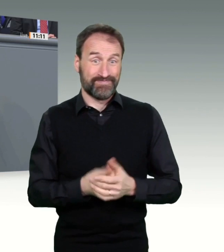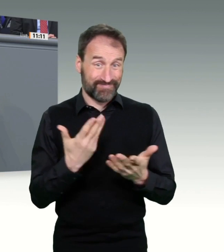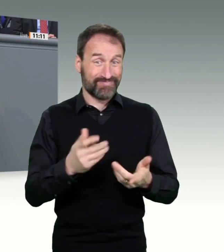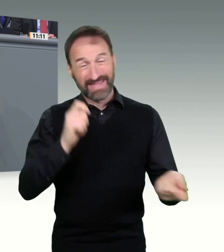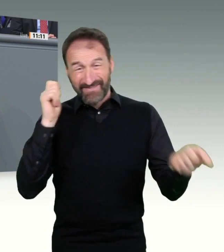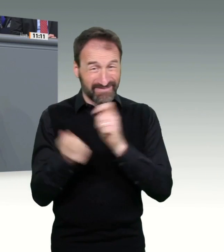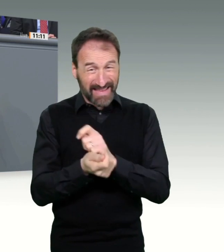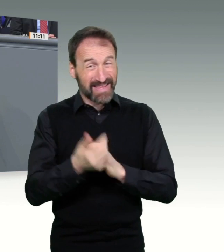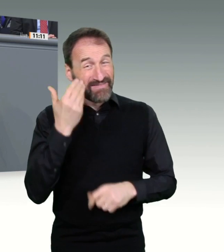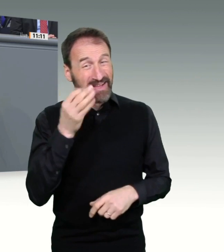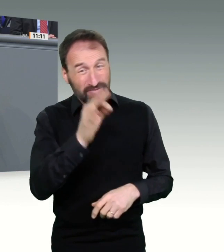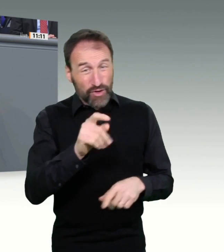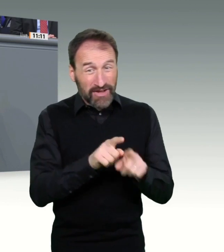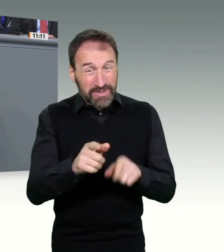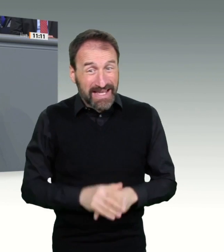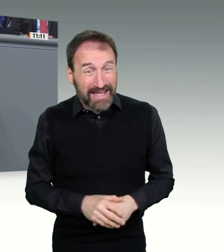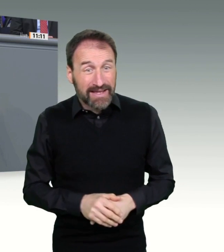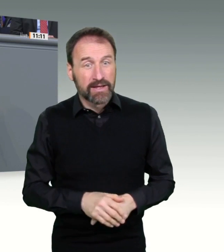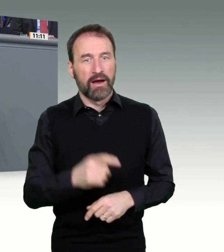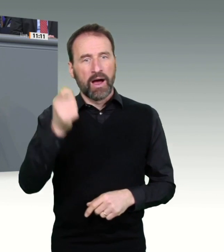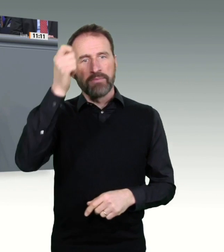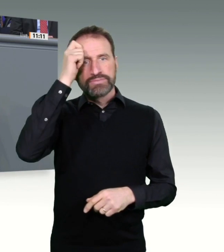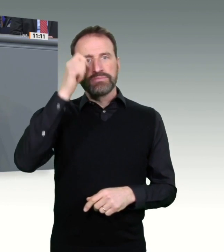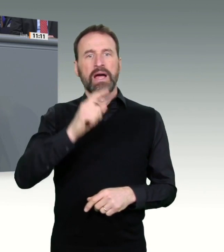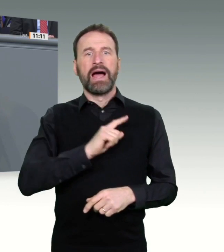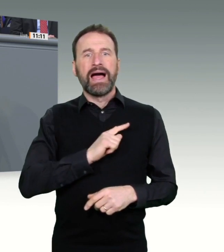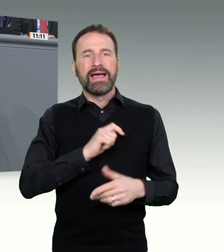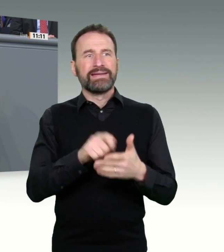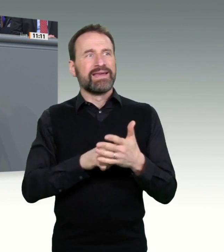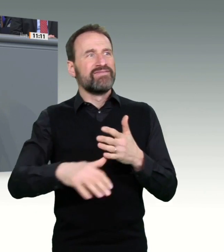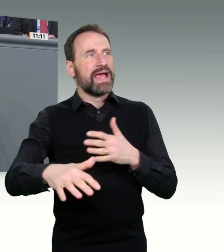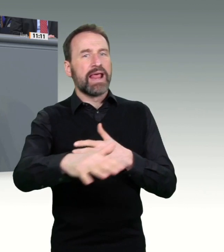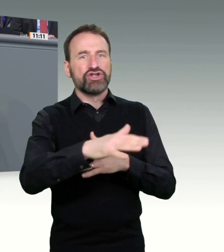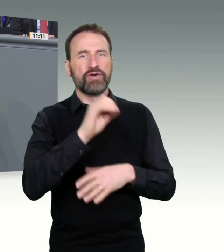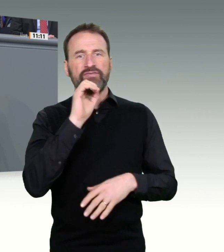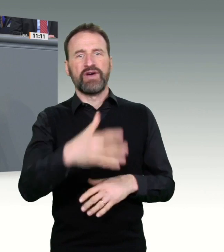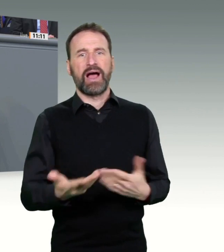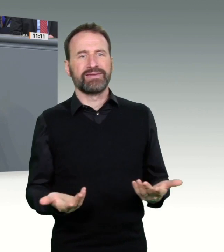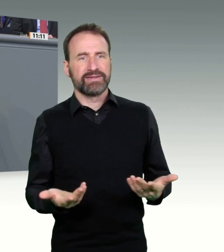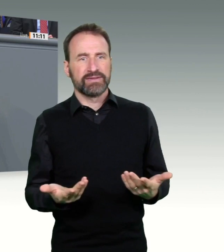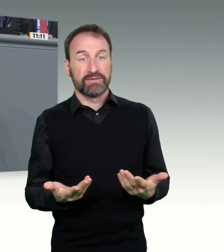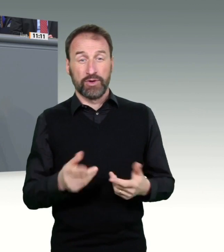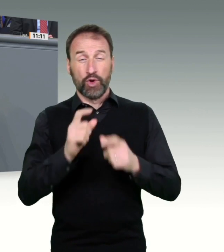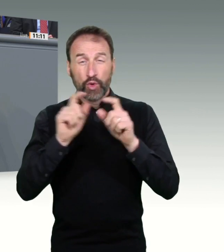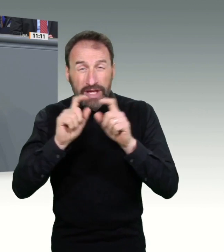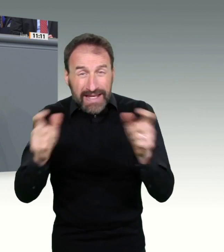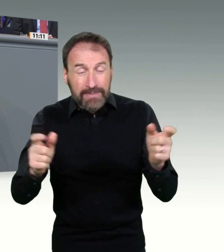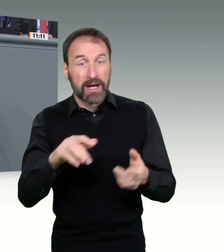niedergelassenen Ärzte, die zu den größten Verlierern der spanischen Gesundheitspolitik gehören. Jetzt